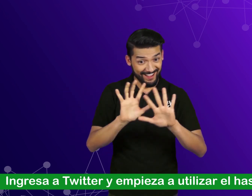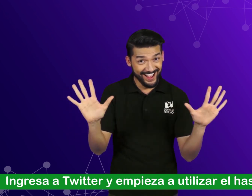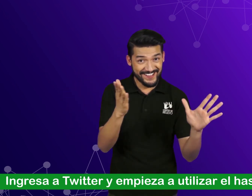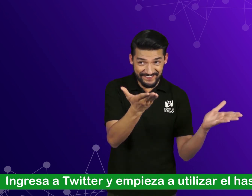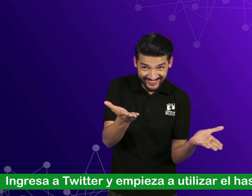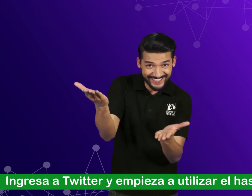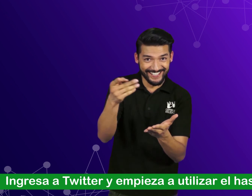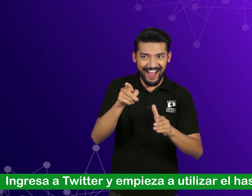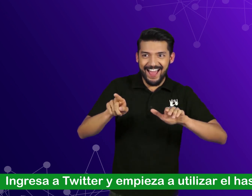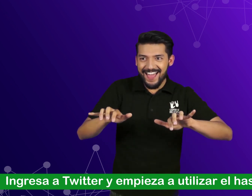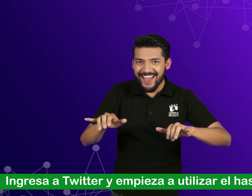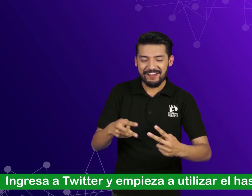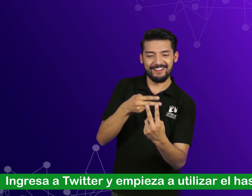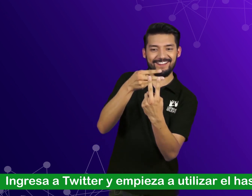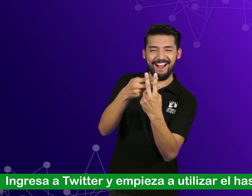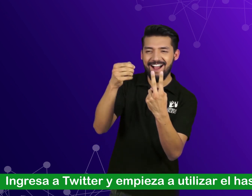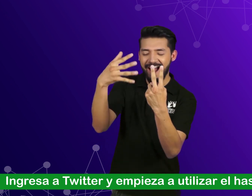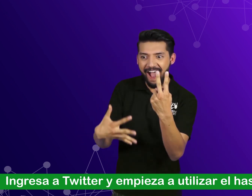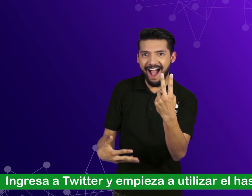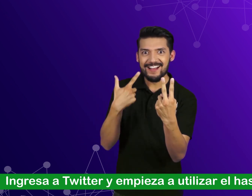y empieza a utilizar el hashtag. ¡Gracias!